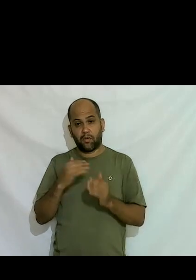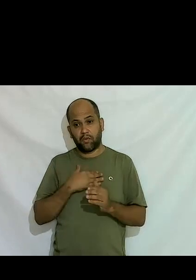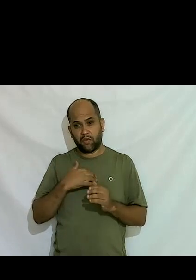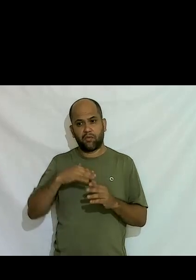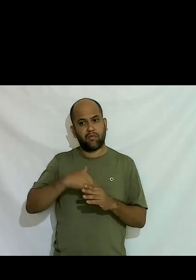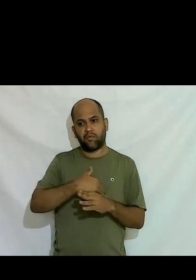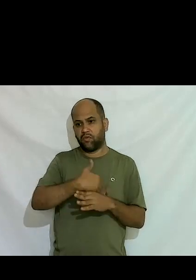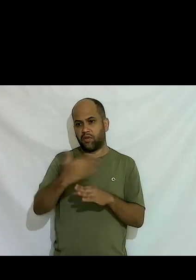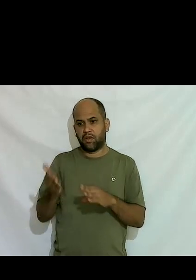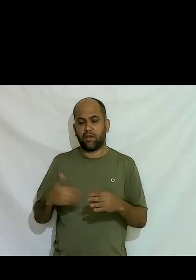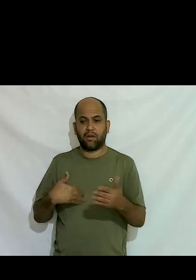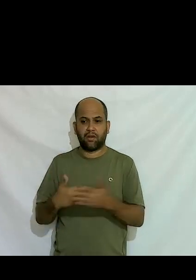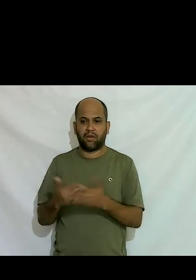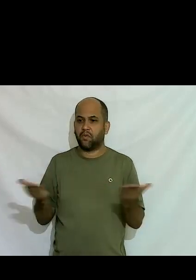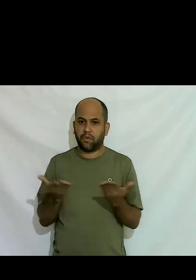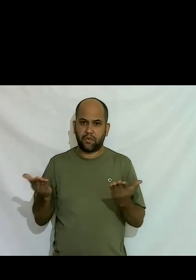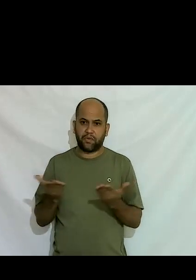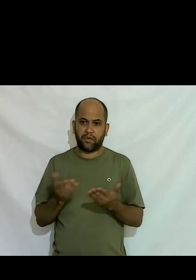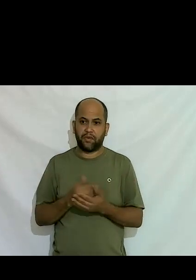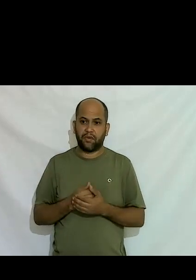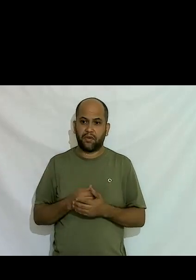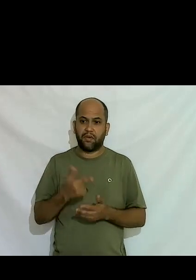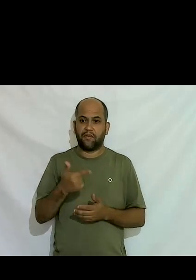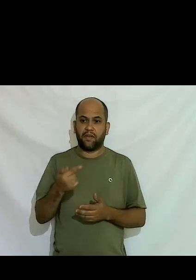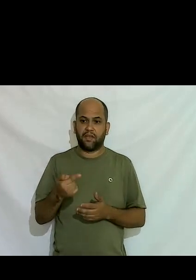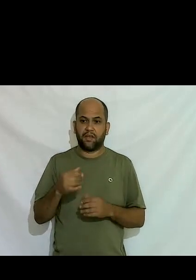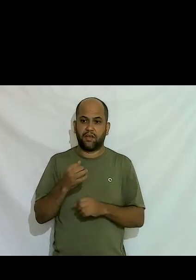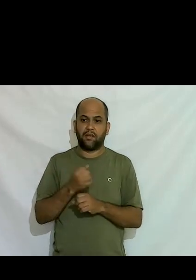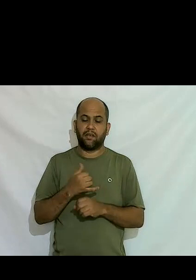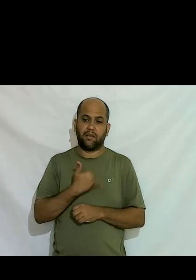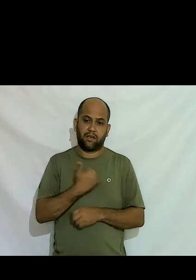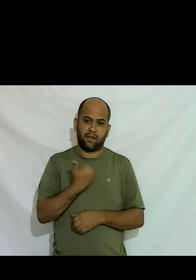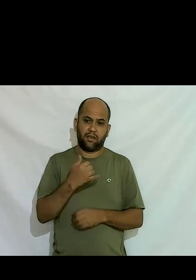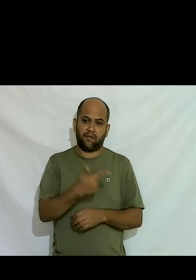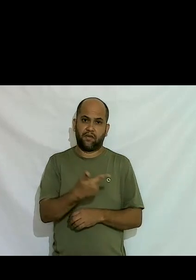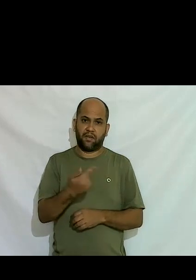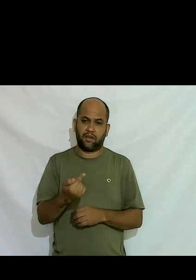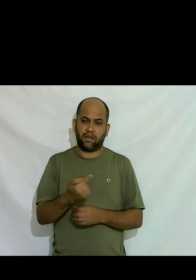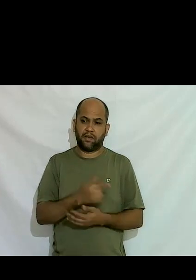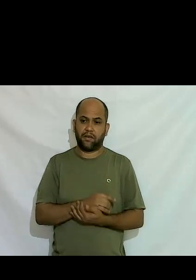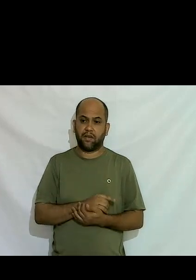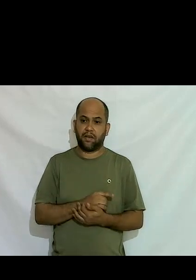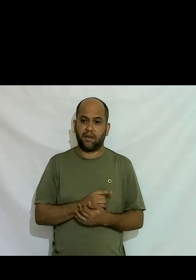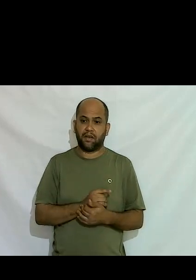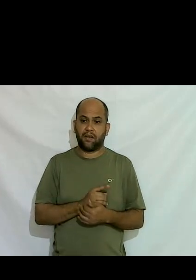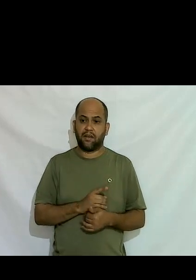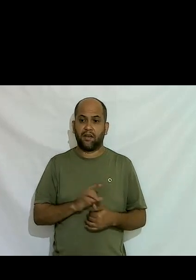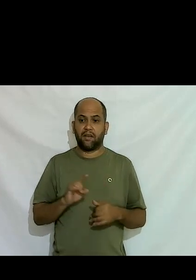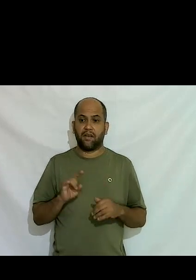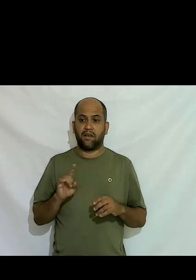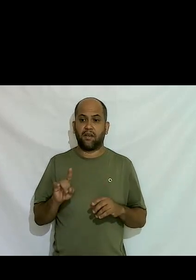até agora ela tem 27 anos mas aí eu terminei